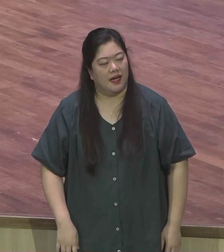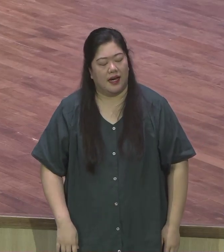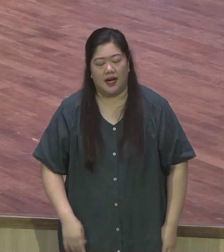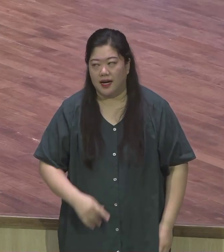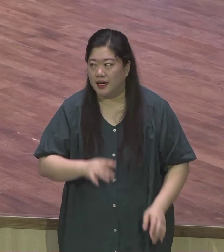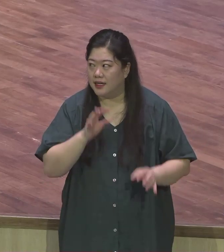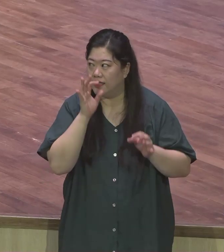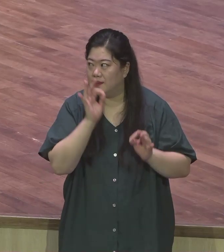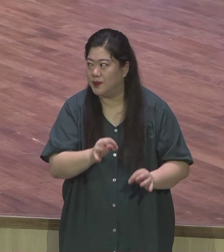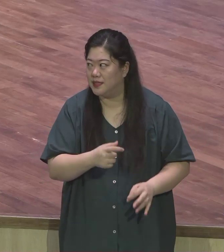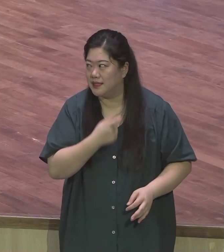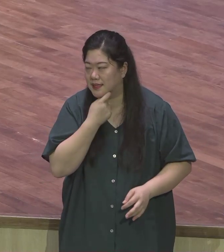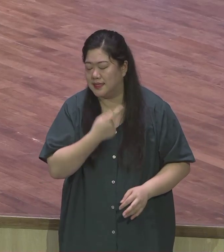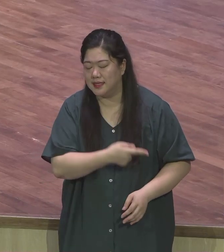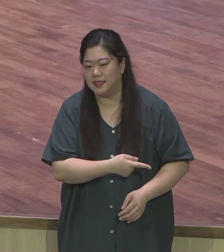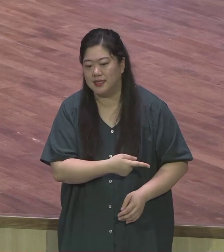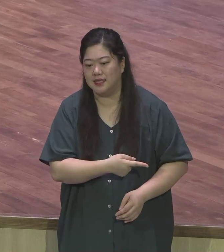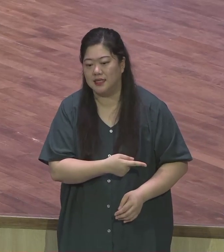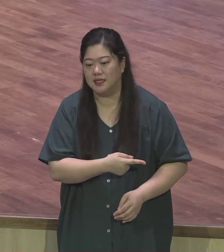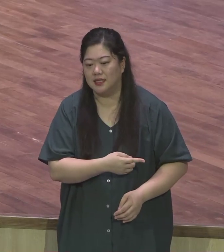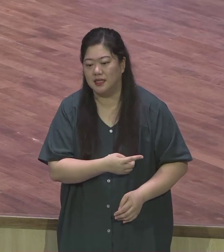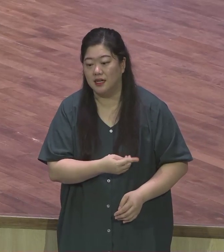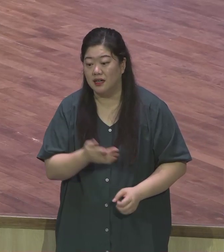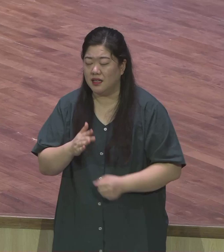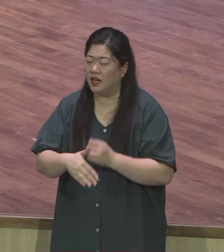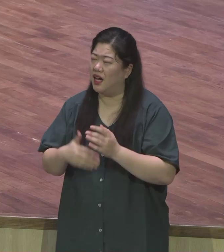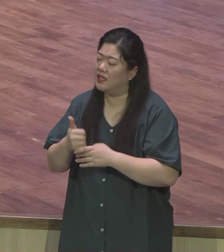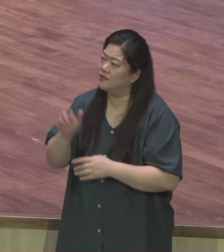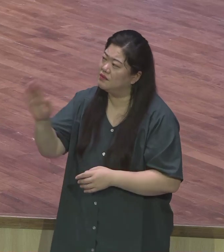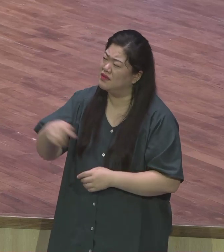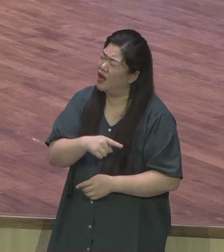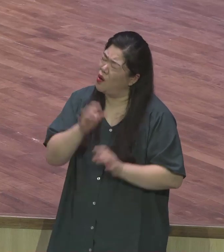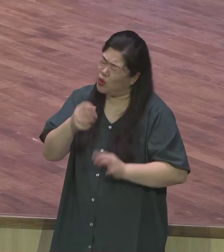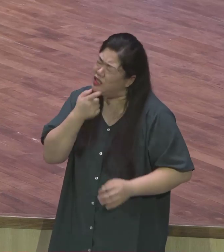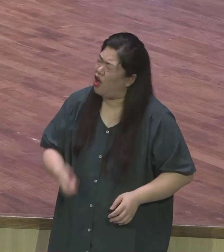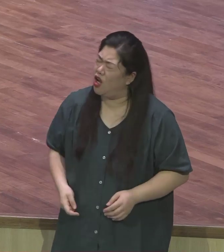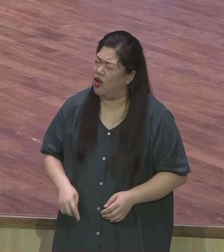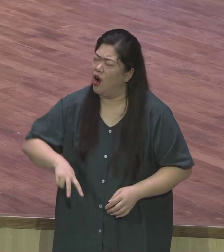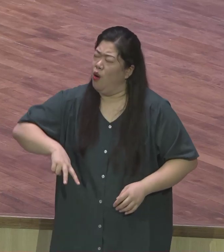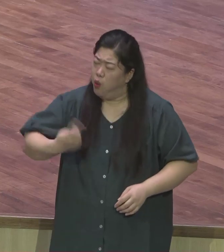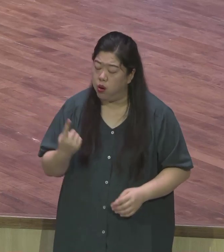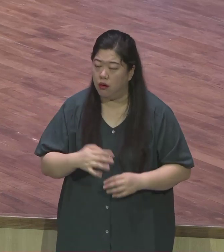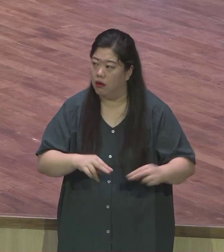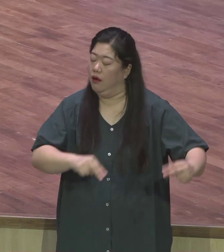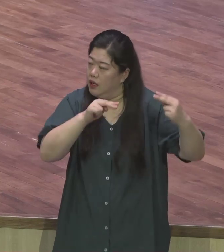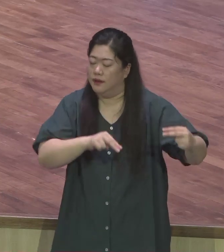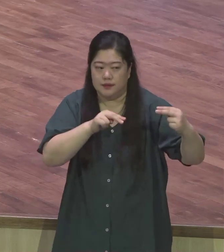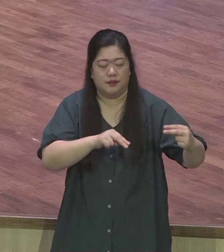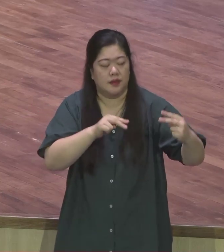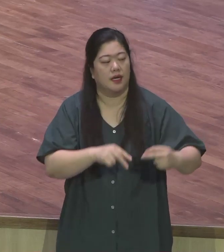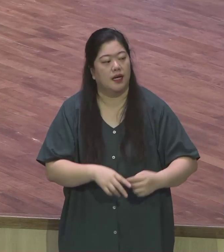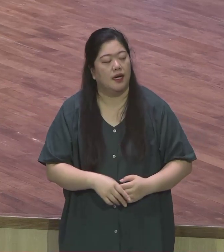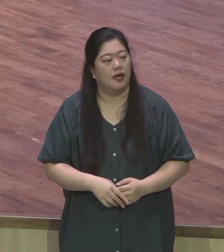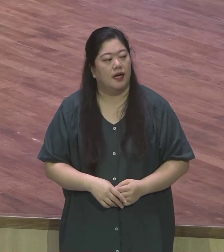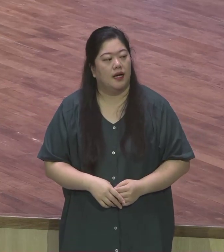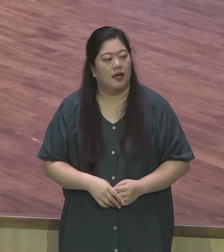아 사람을 두려워하니까 더 올무에 걸리는구나 야 요배 고민처럼 야 내 자식들이고 망하면 어떡하냐 내 자식들 문제 오면 어떡하냐